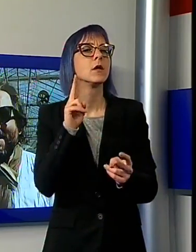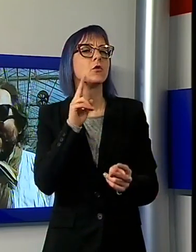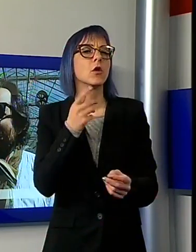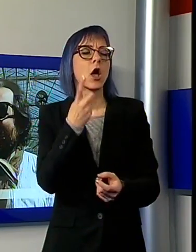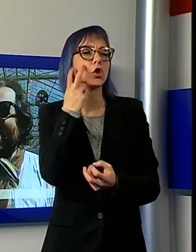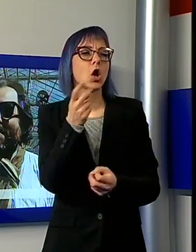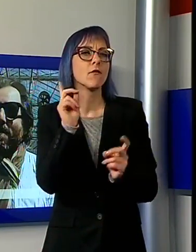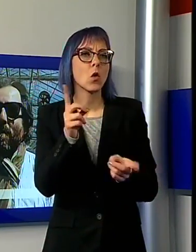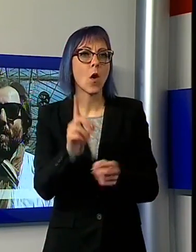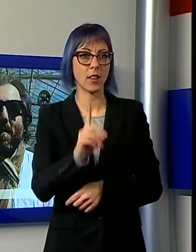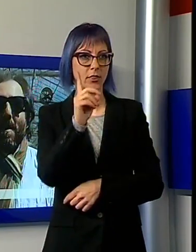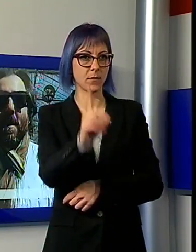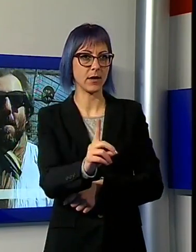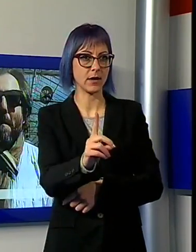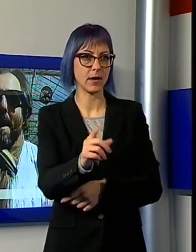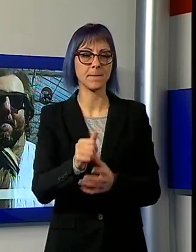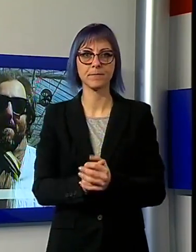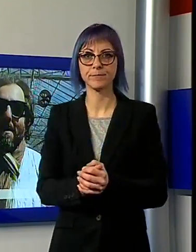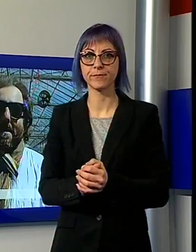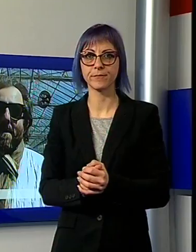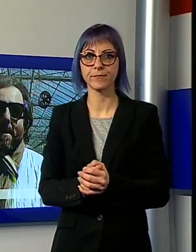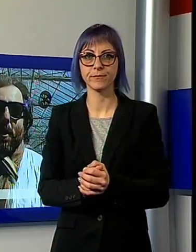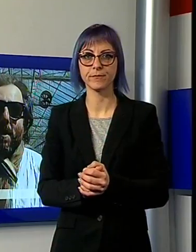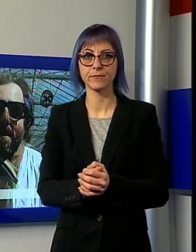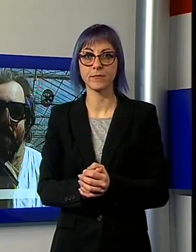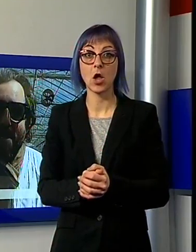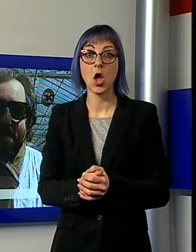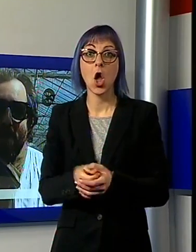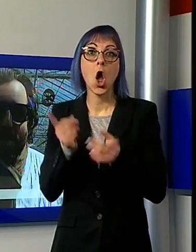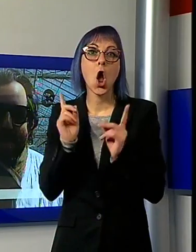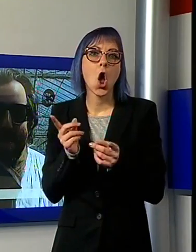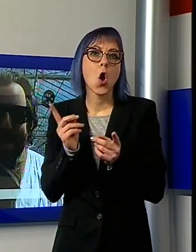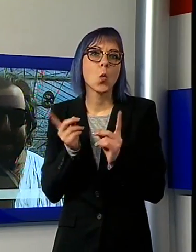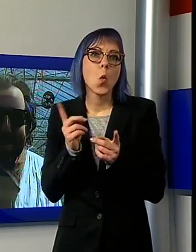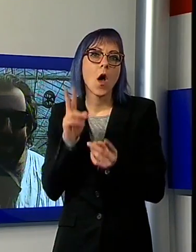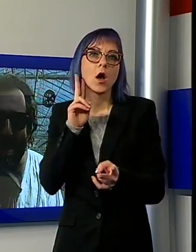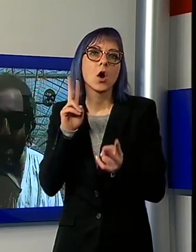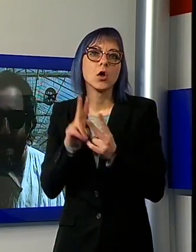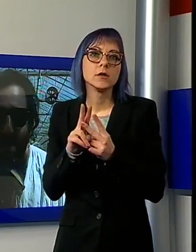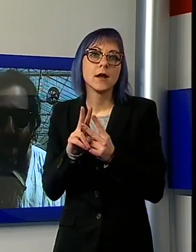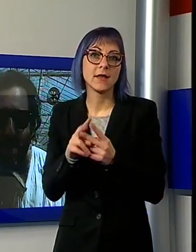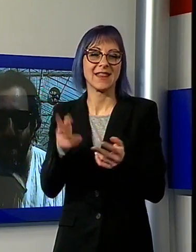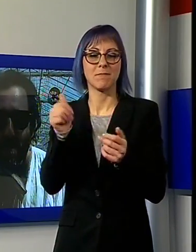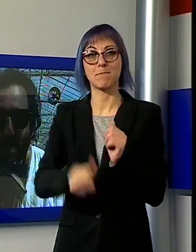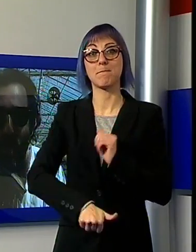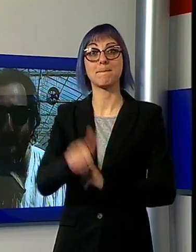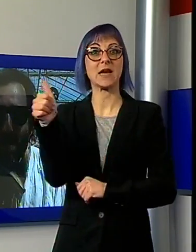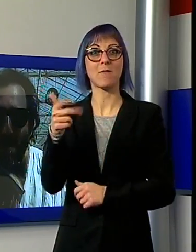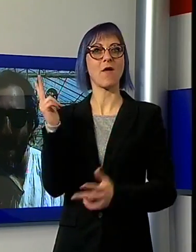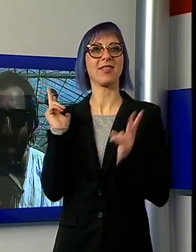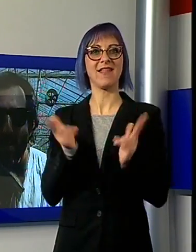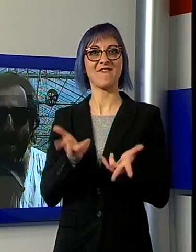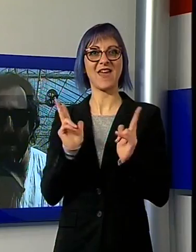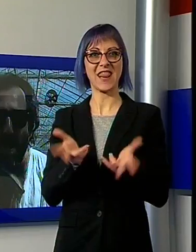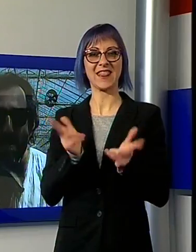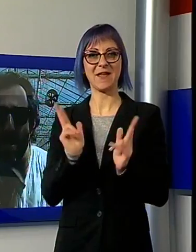avventori di questa bella iniziativa Cristiano? Ma cosa vogliamo incontrare se non il divertimento? Quando